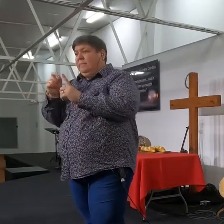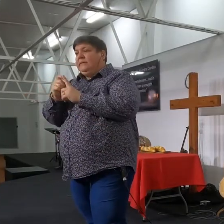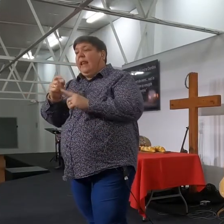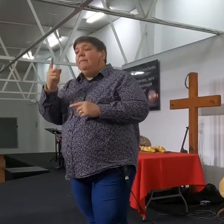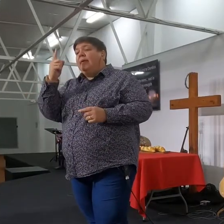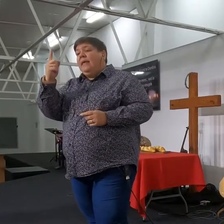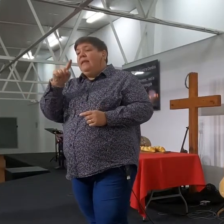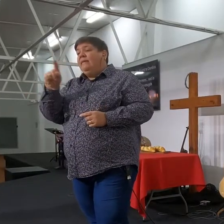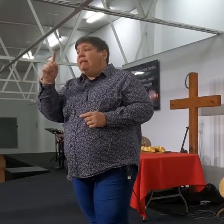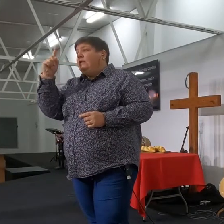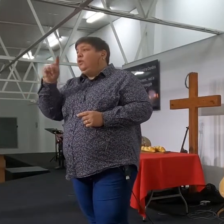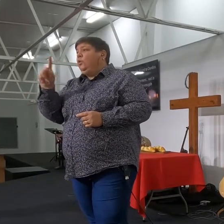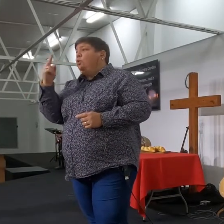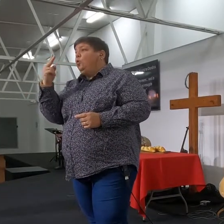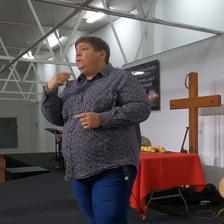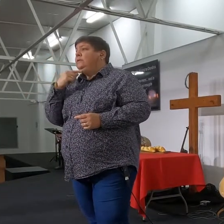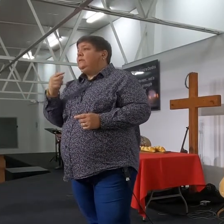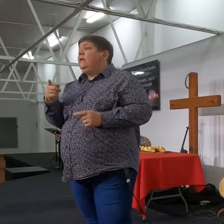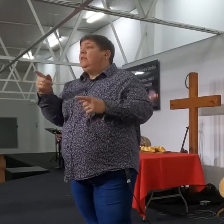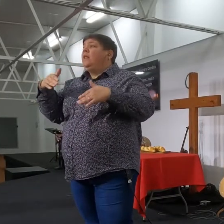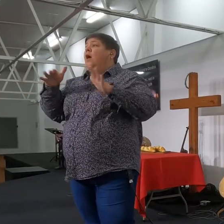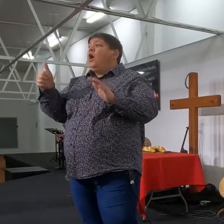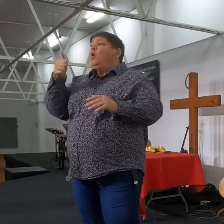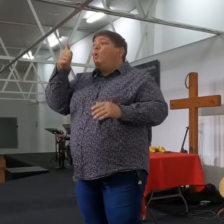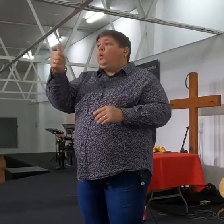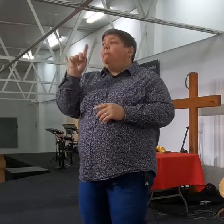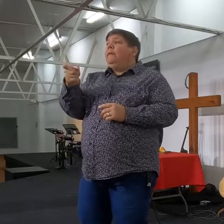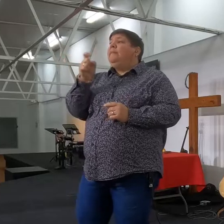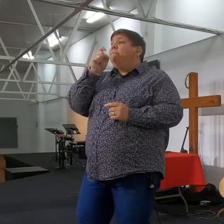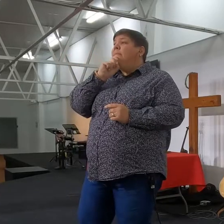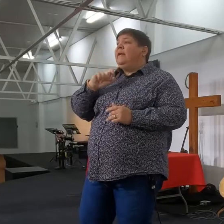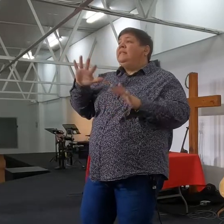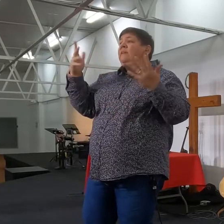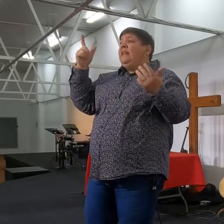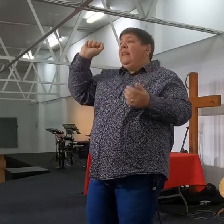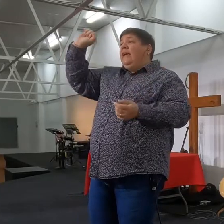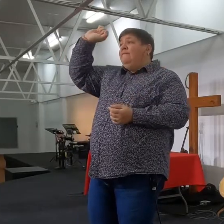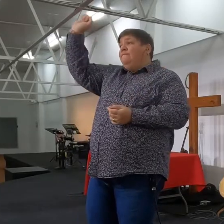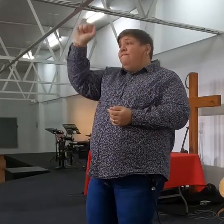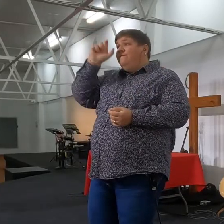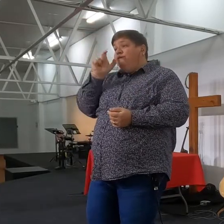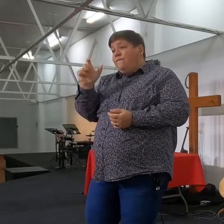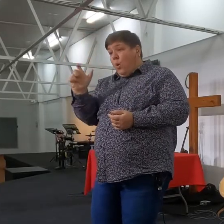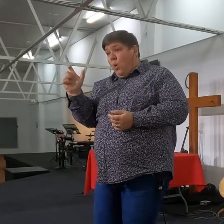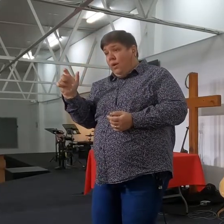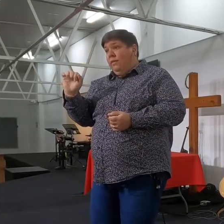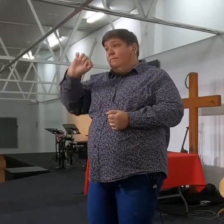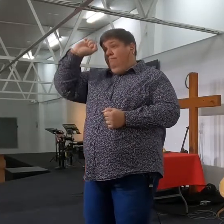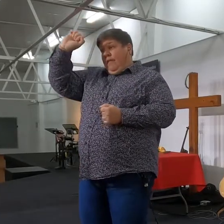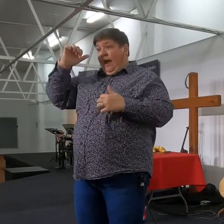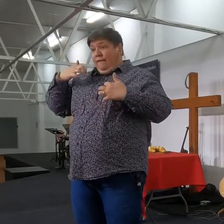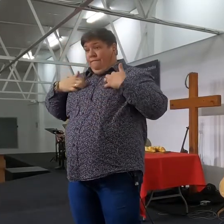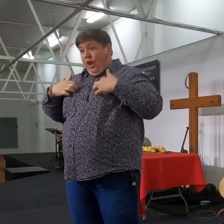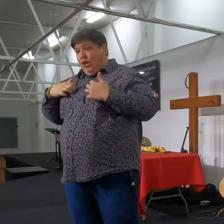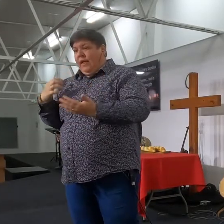versie, dit gaan goed met die mens, wat die, wat in die woord van die Heere, sy vreegte vind, dit,